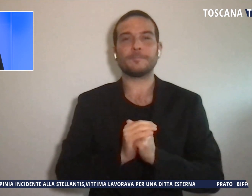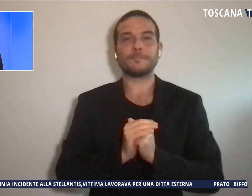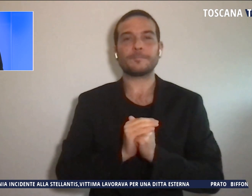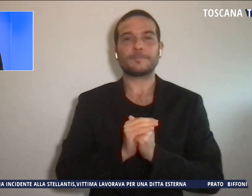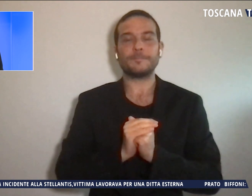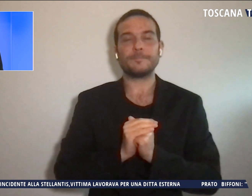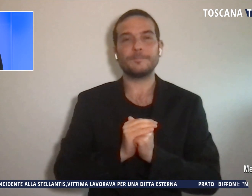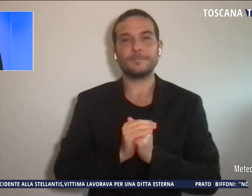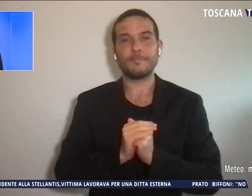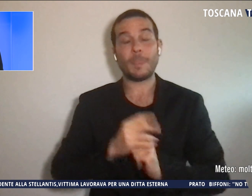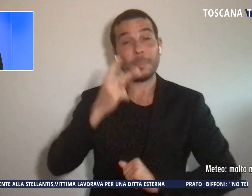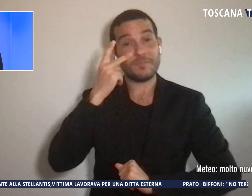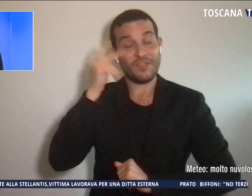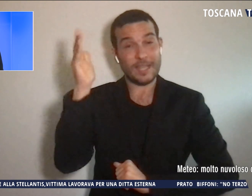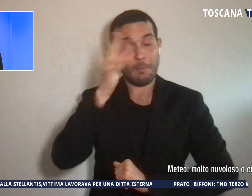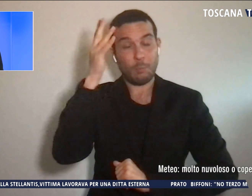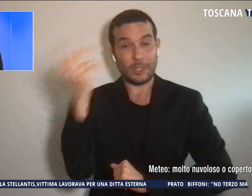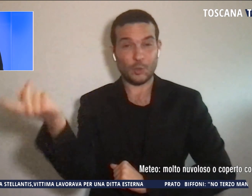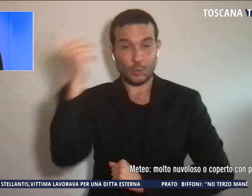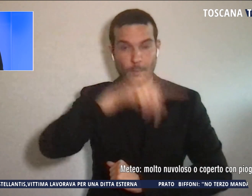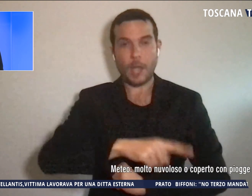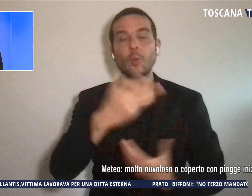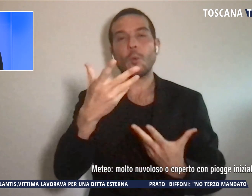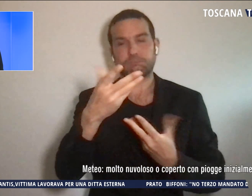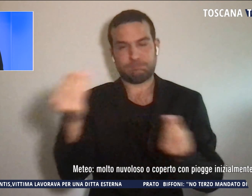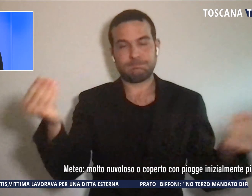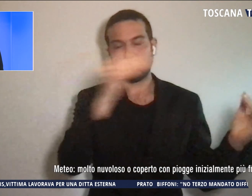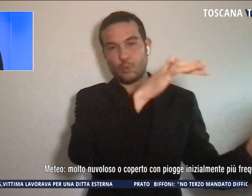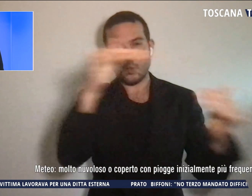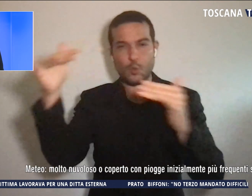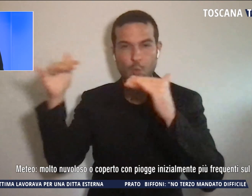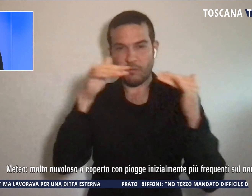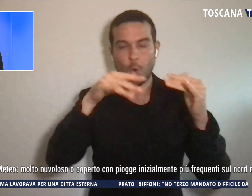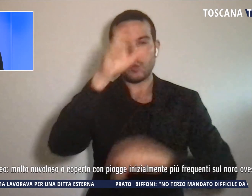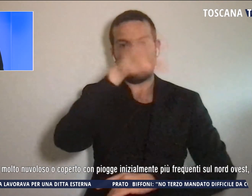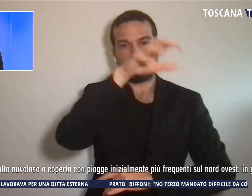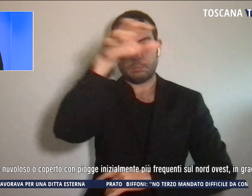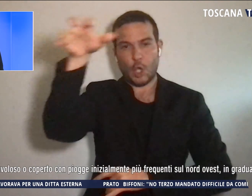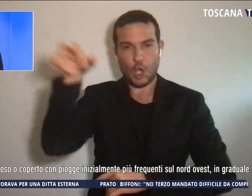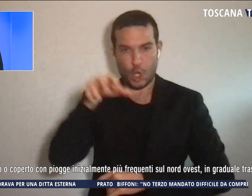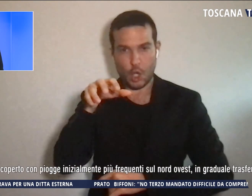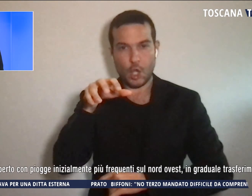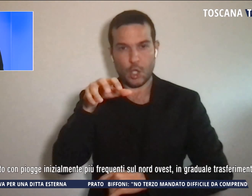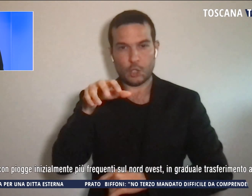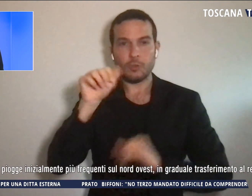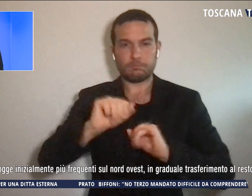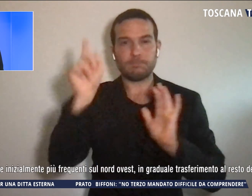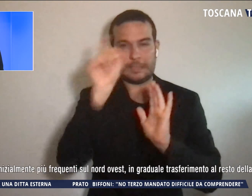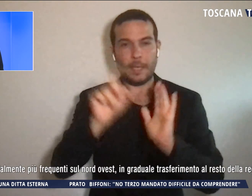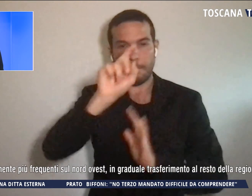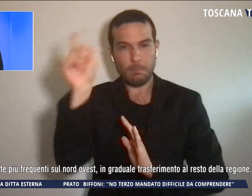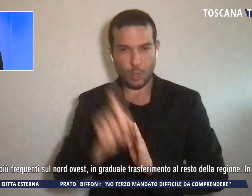Ora vediamo come sarà il tempo domani, sarà molto nuvoloso, coperto con piogge, possibili temporali soprattutto nella